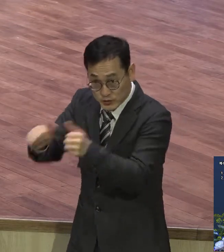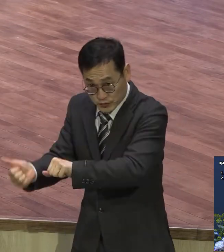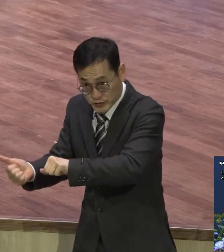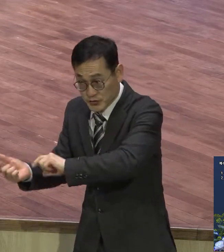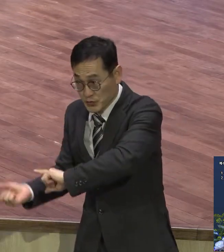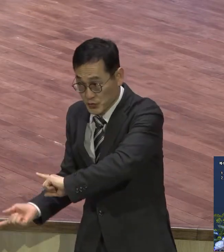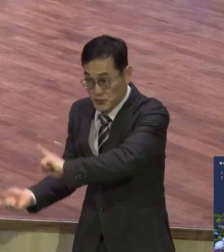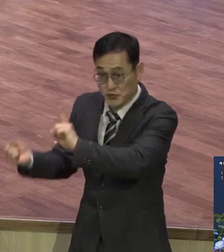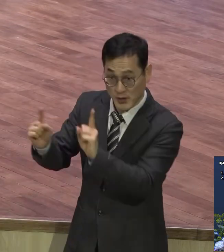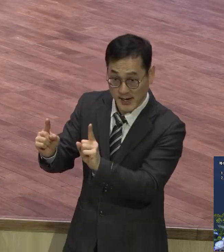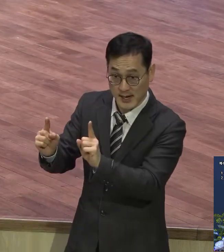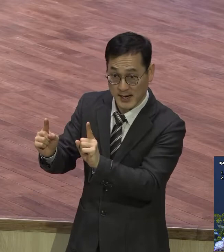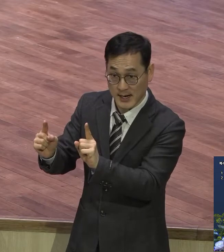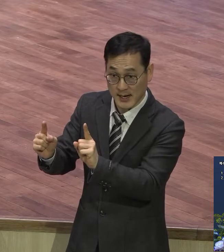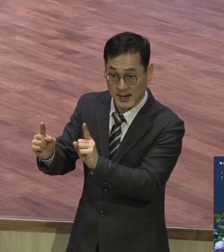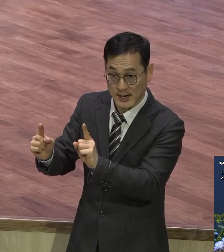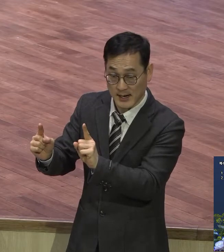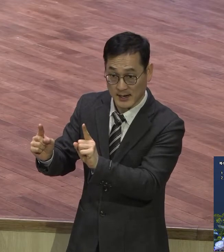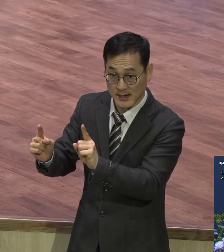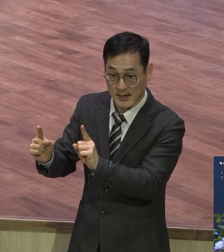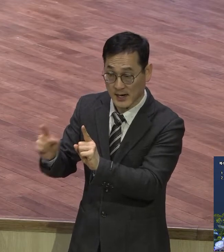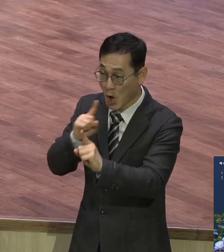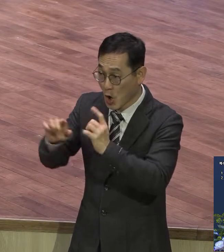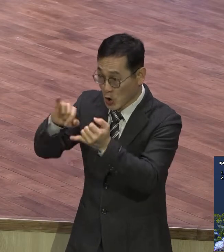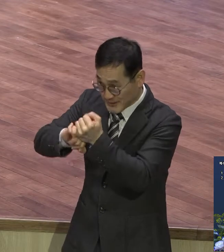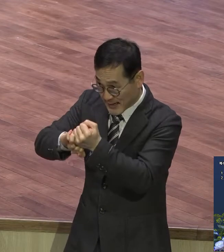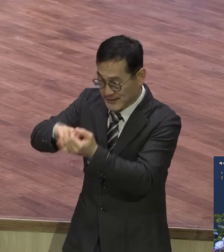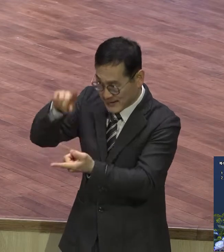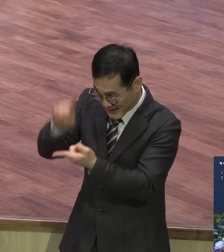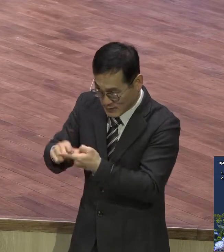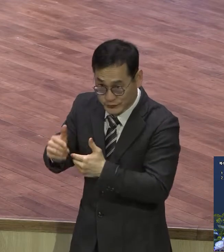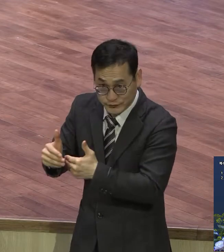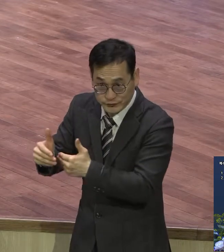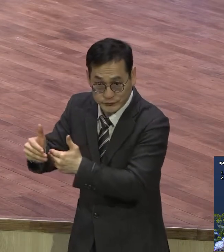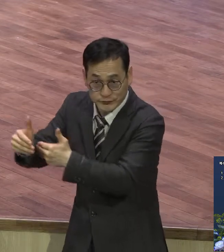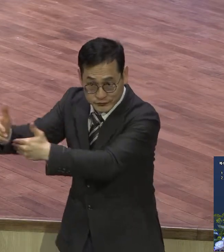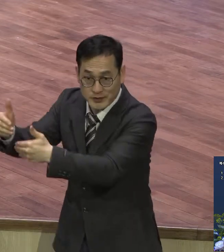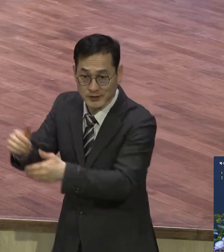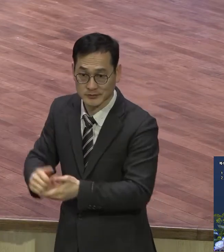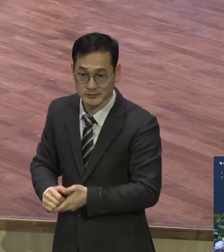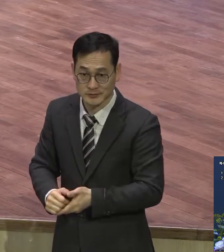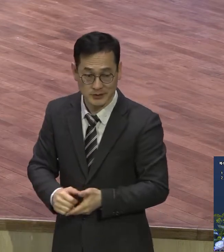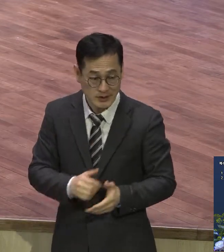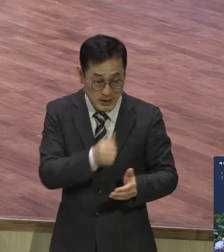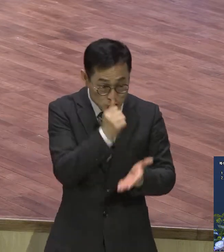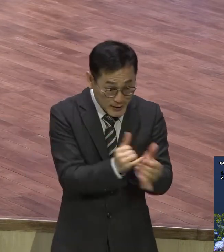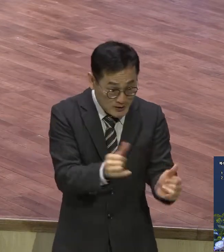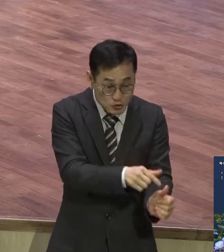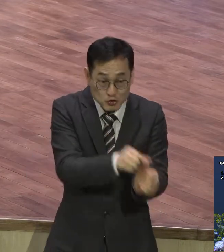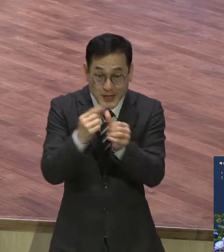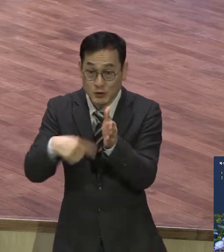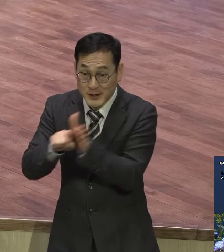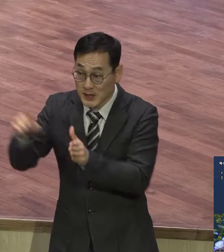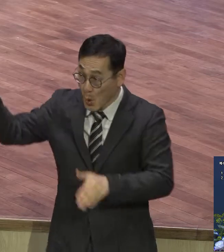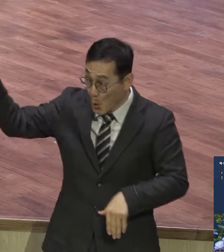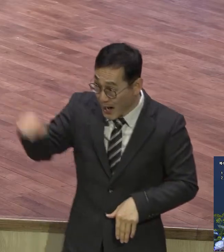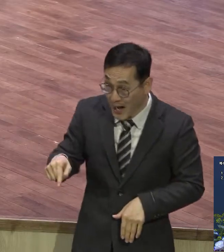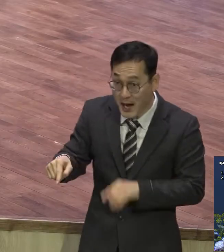은약의 여정 속에 참으로 죄인된 우리 인간을 구원하시기 우리에게 오셨는데 그분을 영접하고